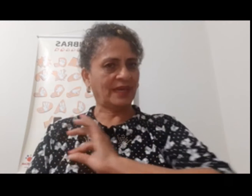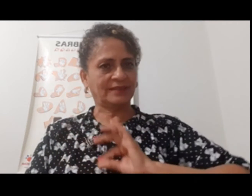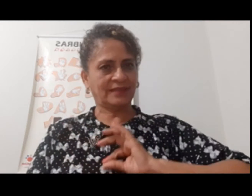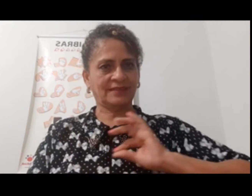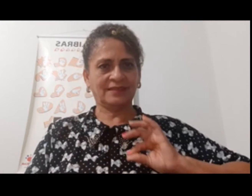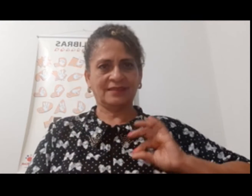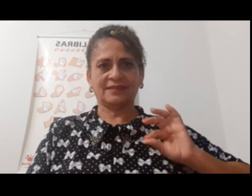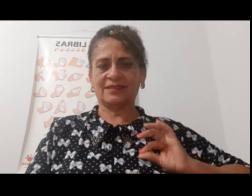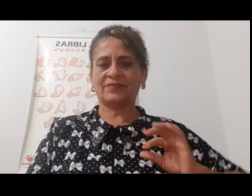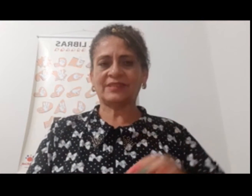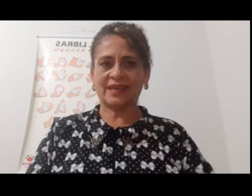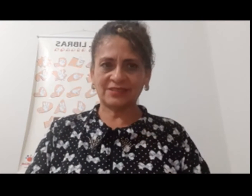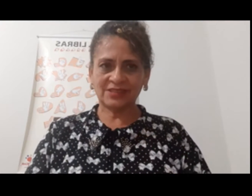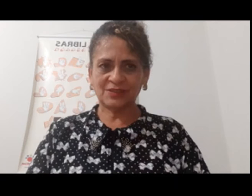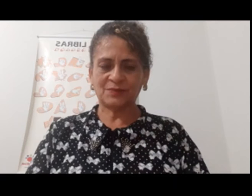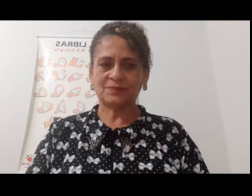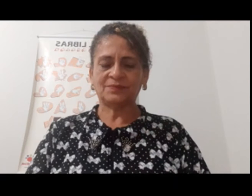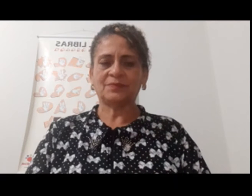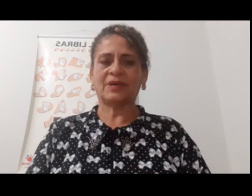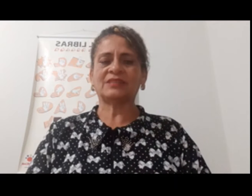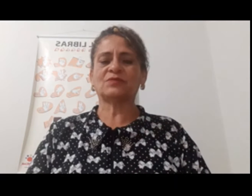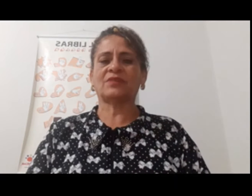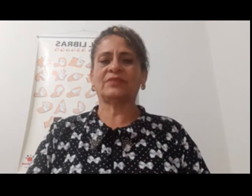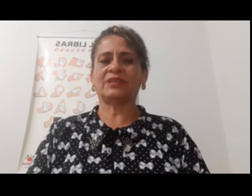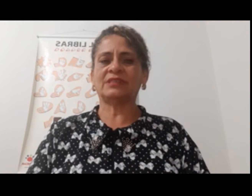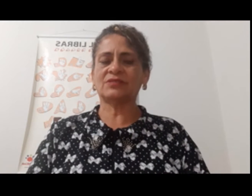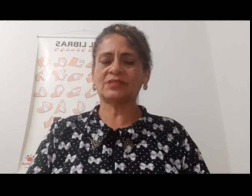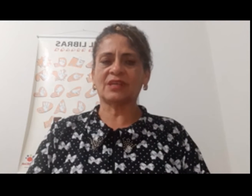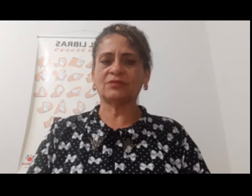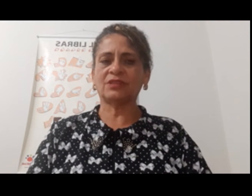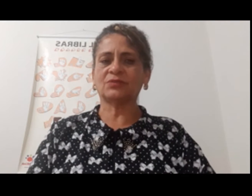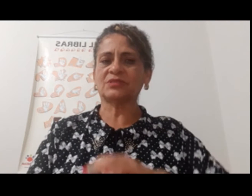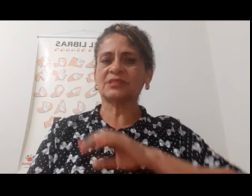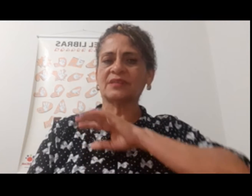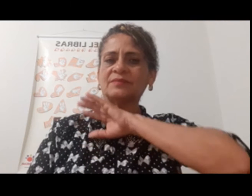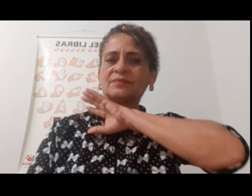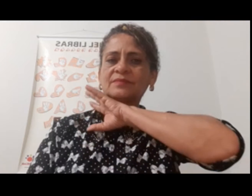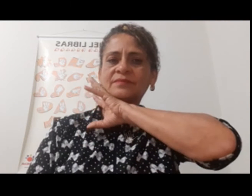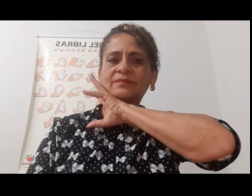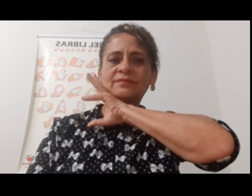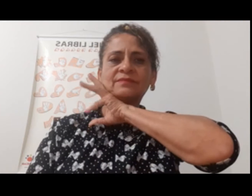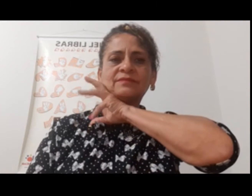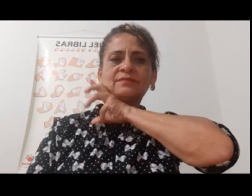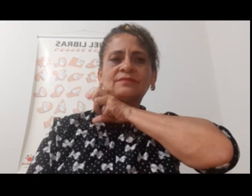onça pintada. Não é verdade? Mais uma vez, o sinal de onça.